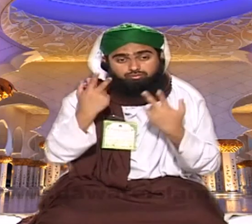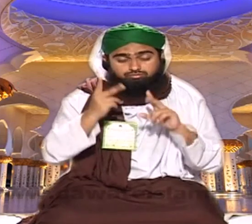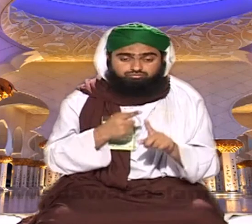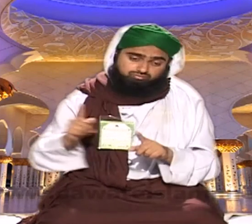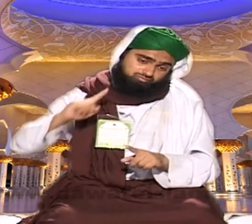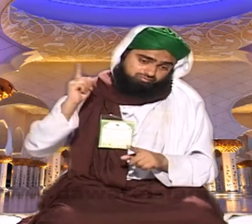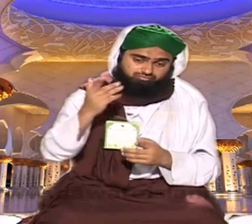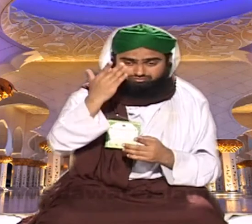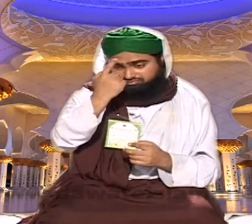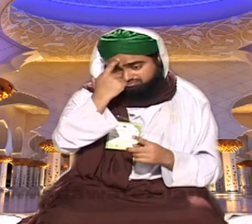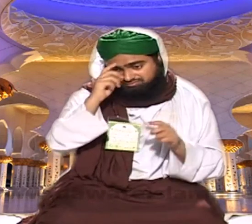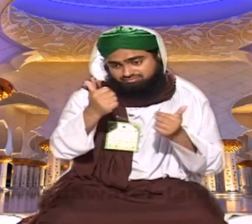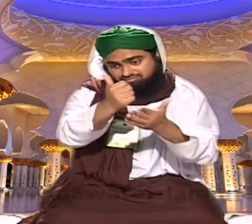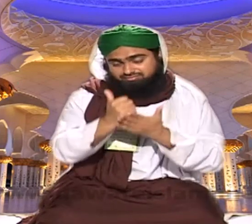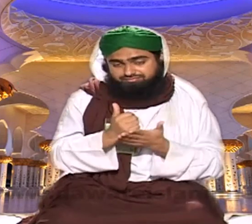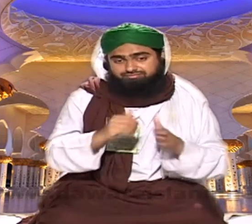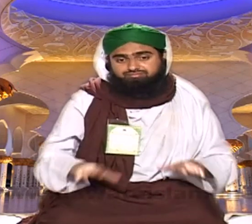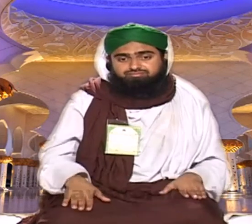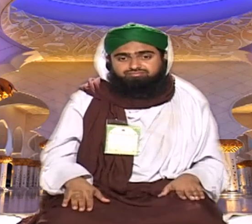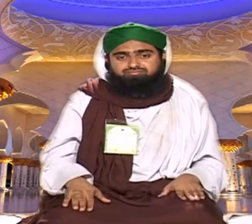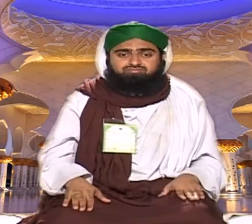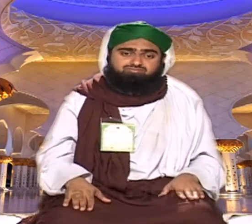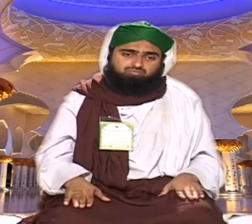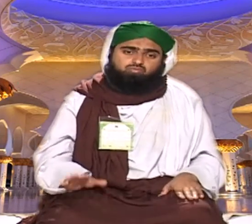میں بتا رہا ہوں الحمدللہ اللہ حالی اسلامی بھائی کو یہ سوچ نصیب پر